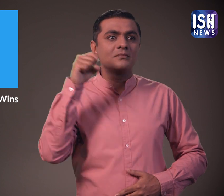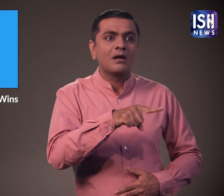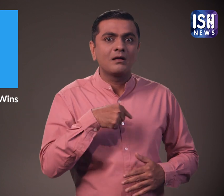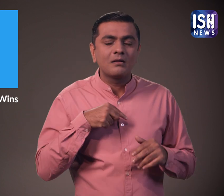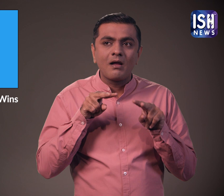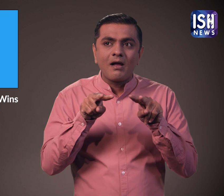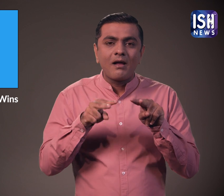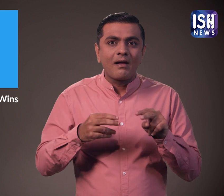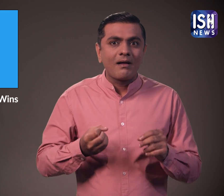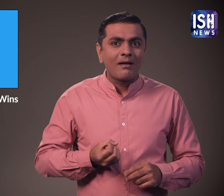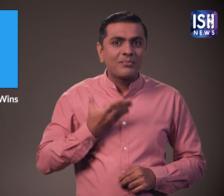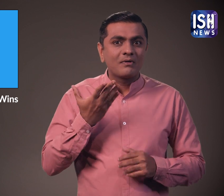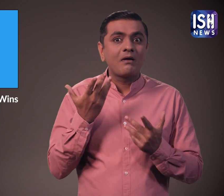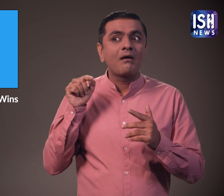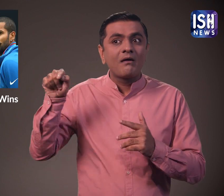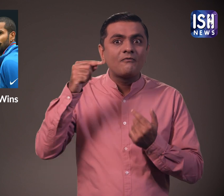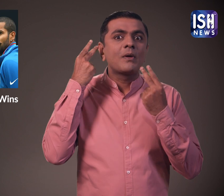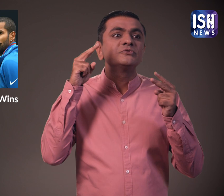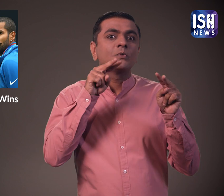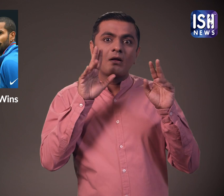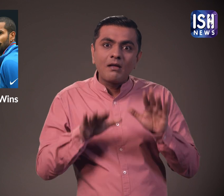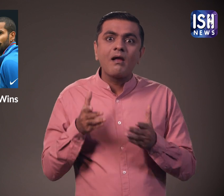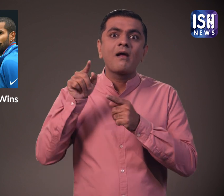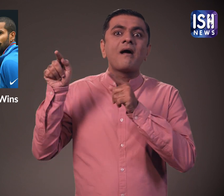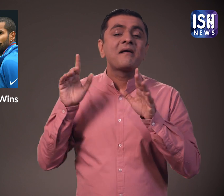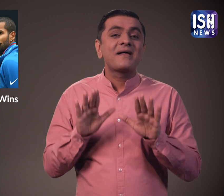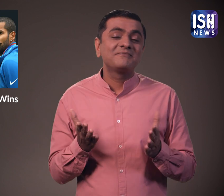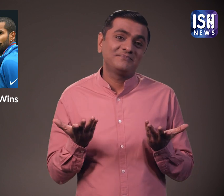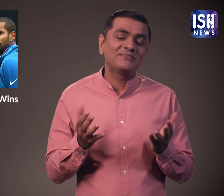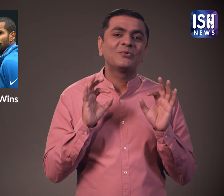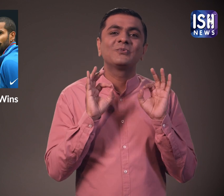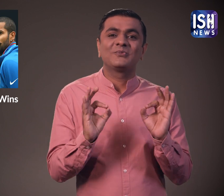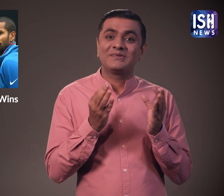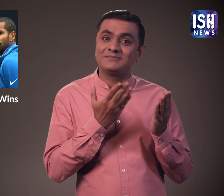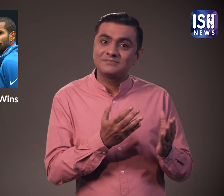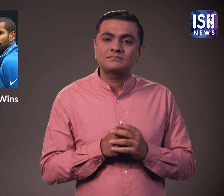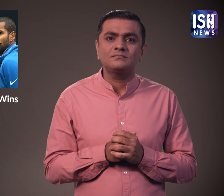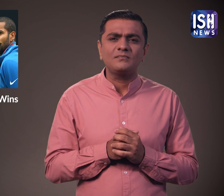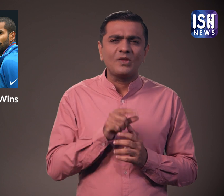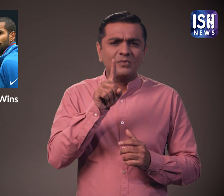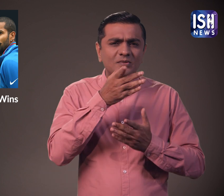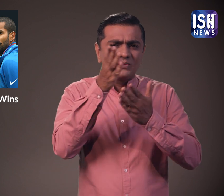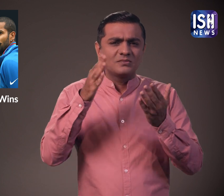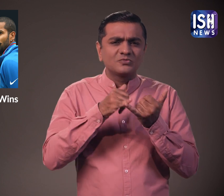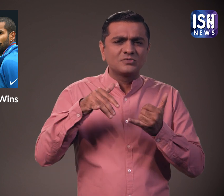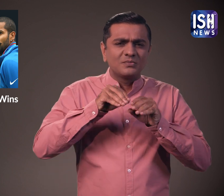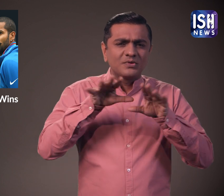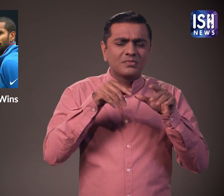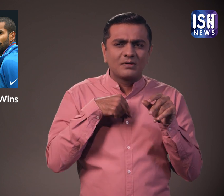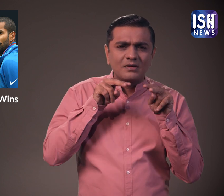प्रसिद्ध व्यक्तित्वक को जीत की सरहना करते हुए देख कर खुशी हो रही है। आपने शिखर्दवन का